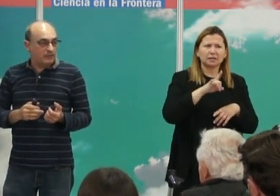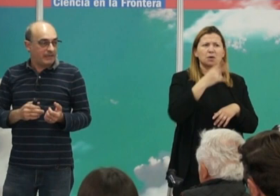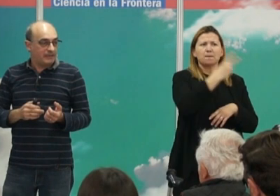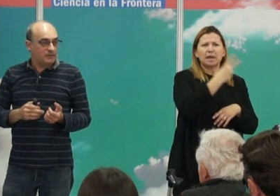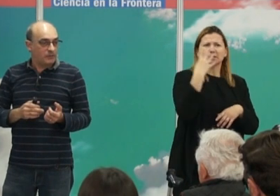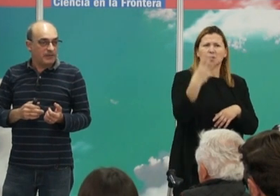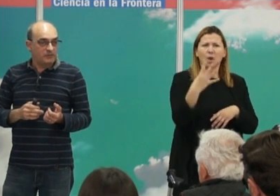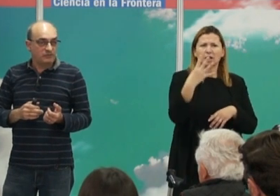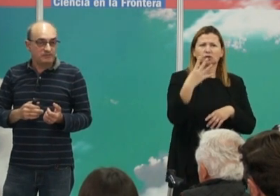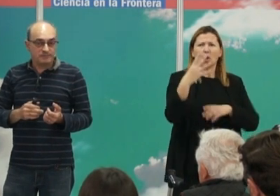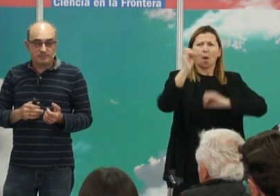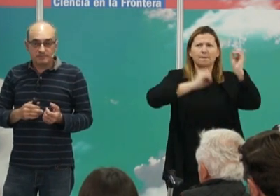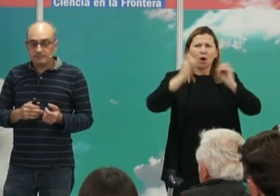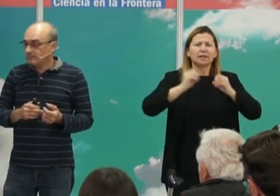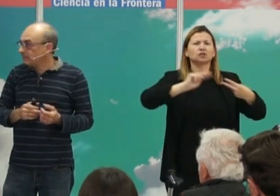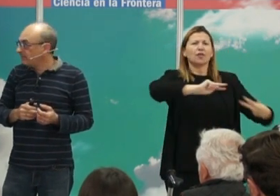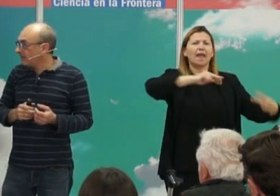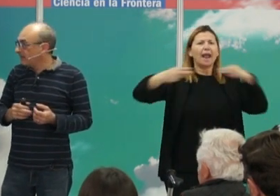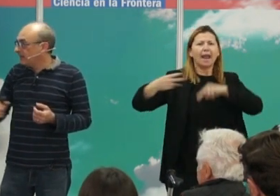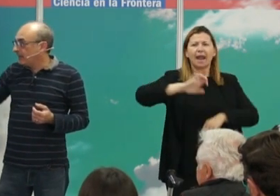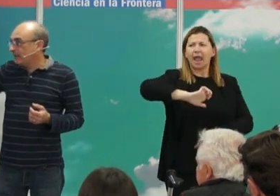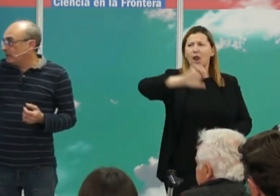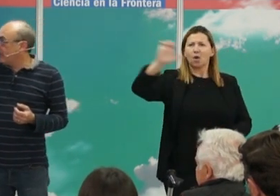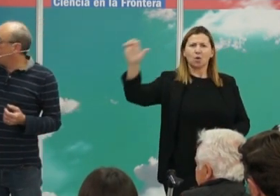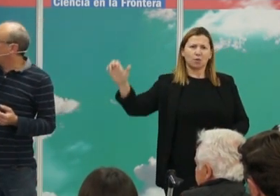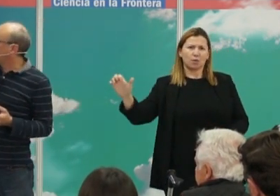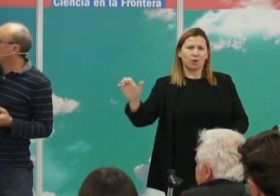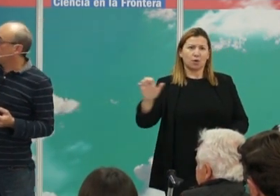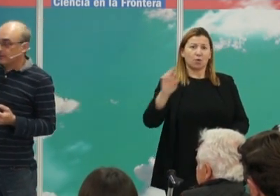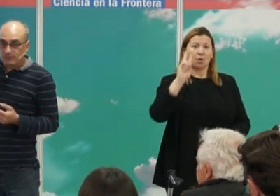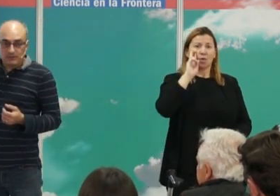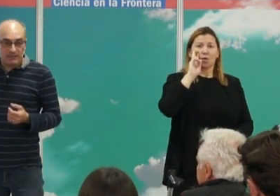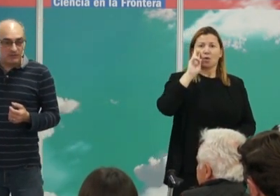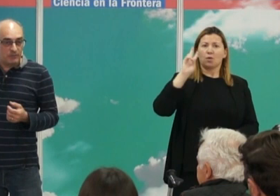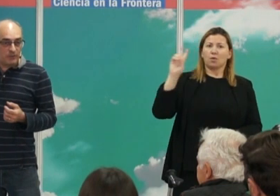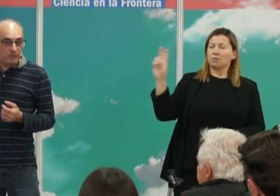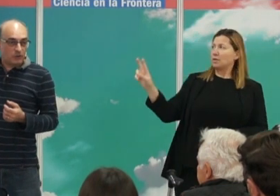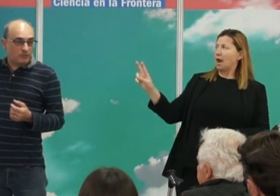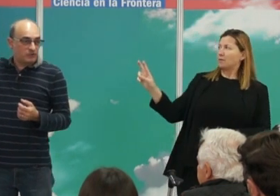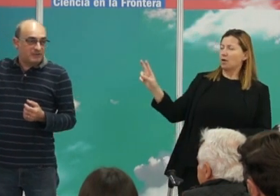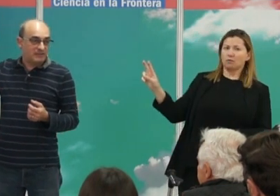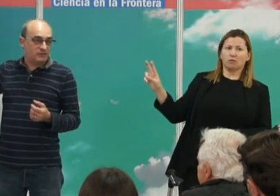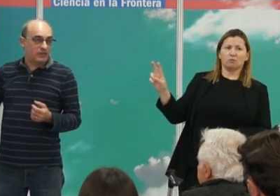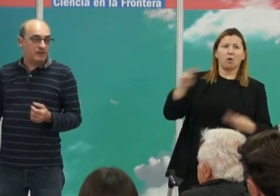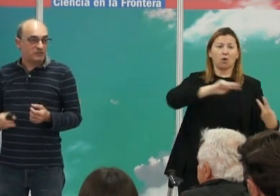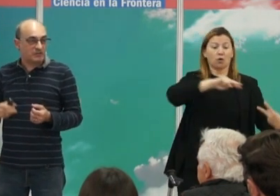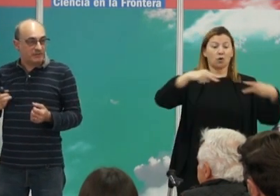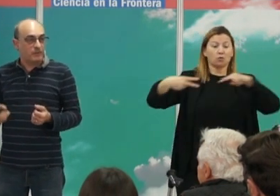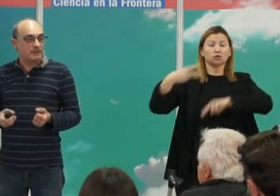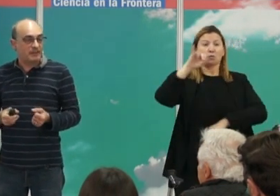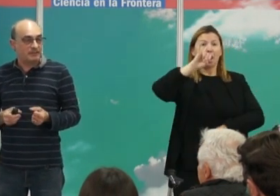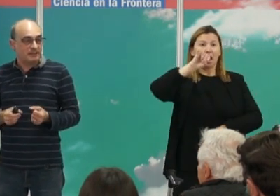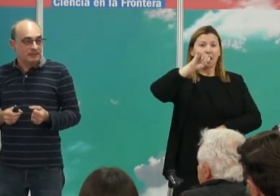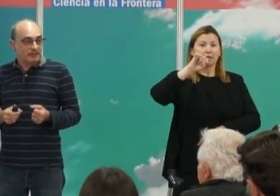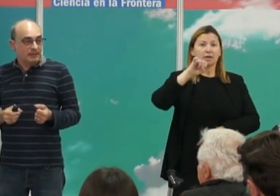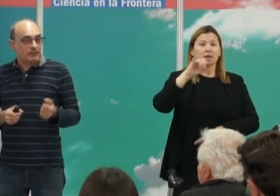% de genes europeos y cuando miramos la distribución por cromosomas Y lo que vemos es que